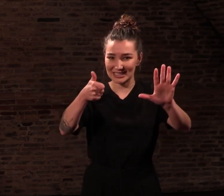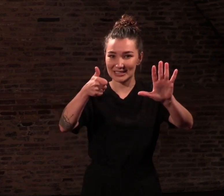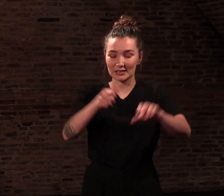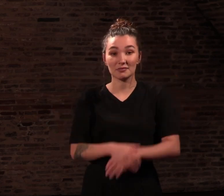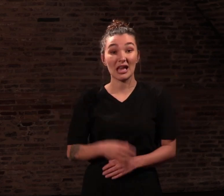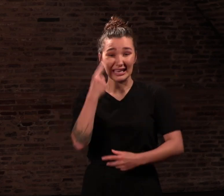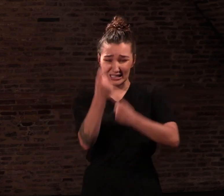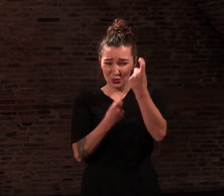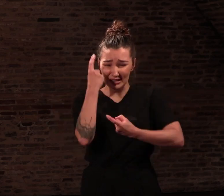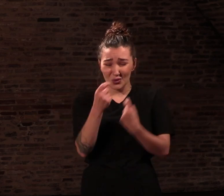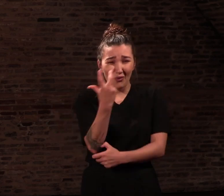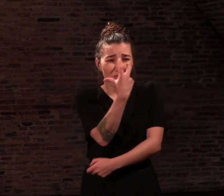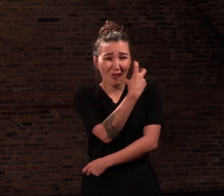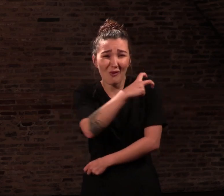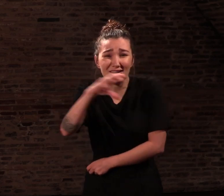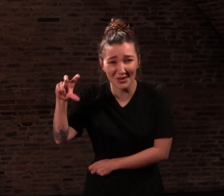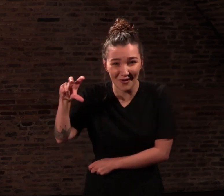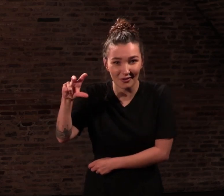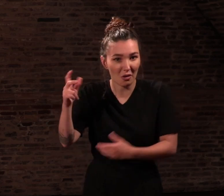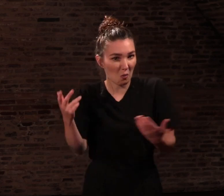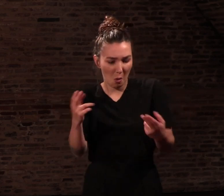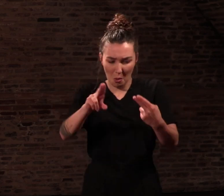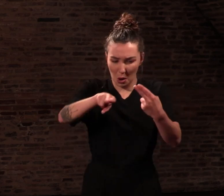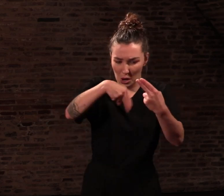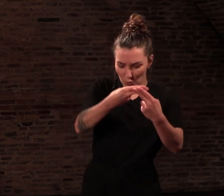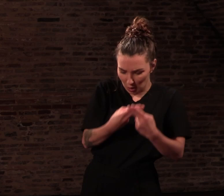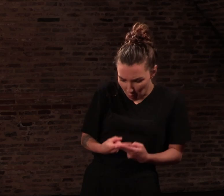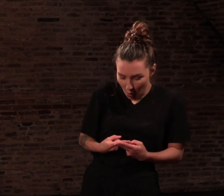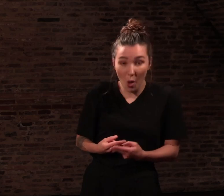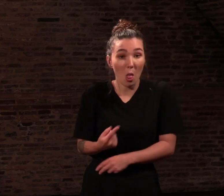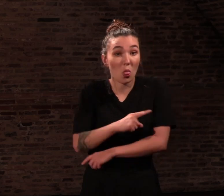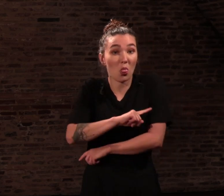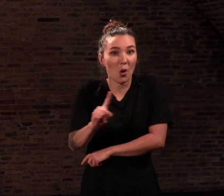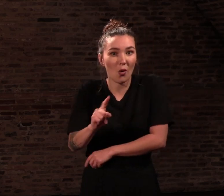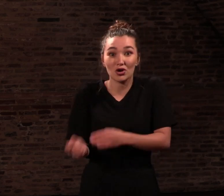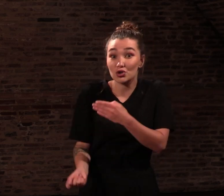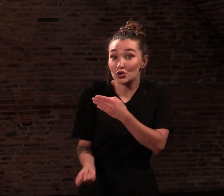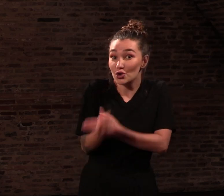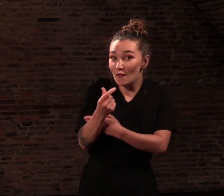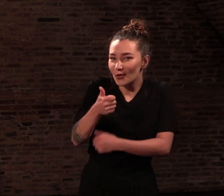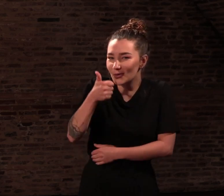300 questions. À toutes, sauf une, j'ai répondu non.